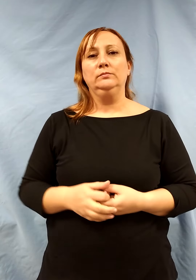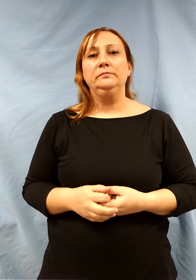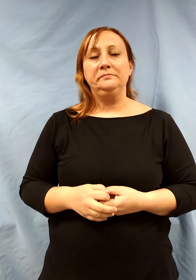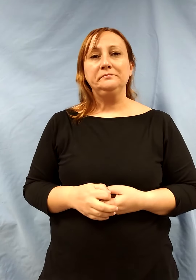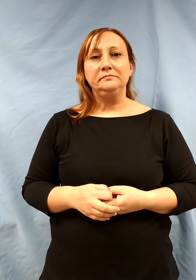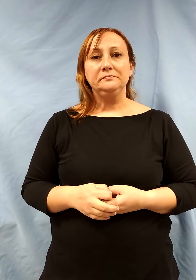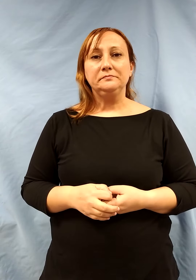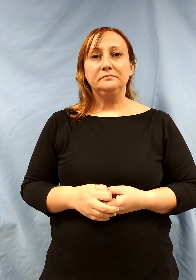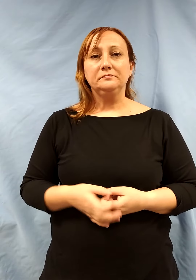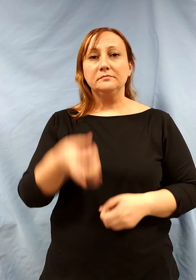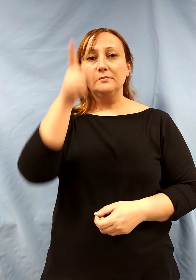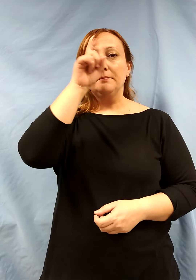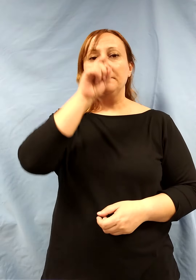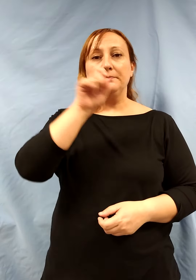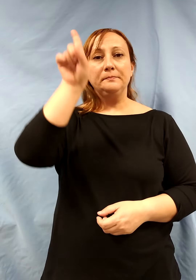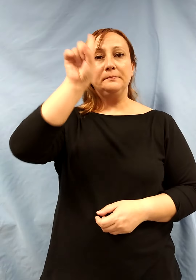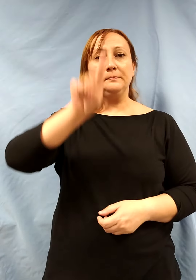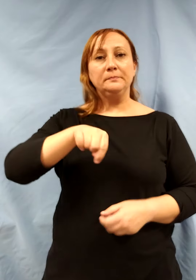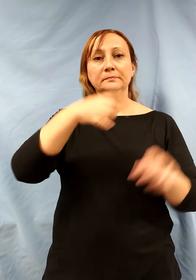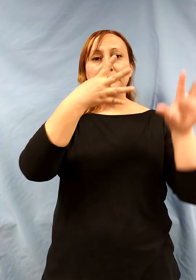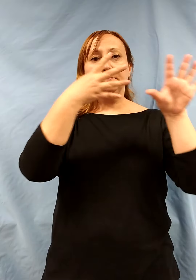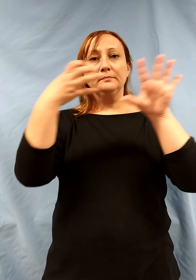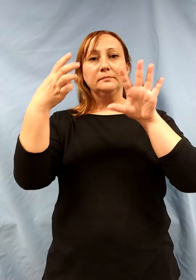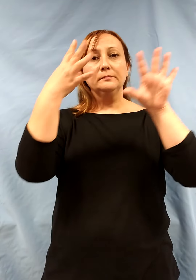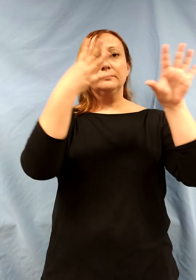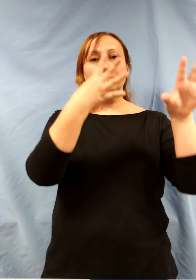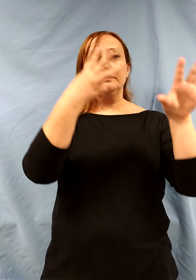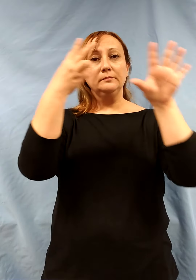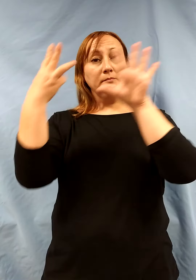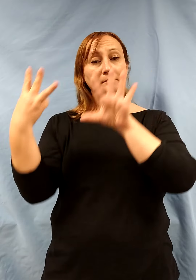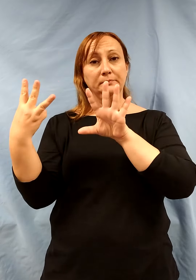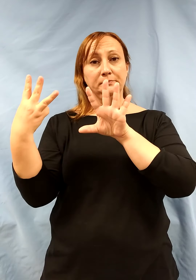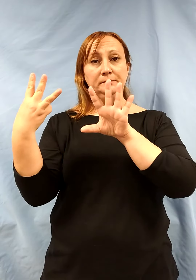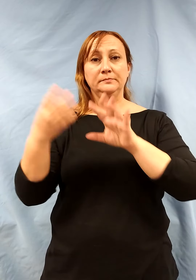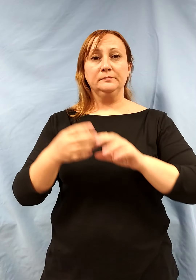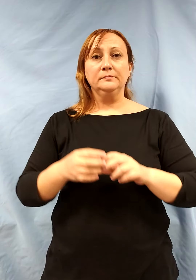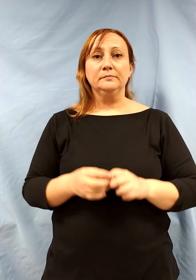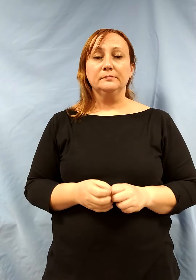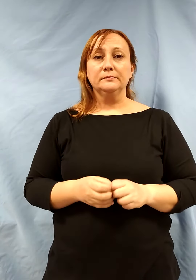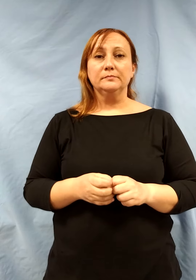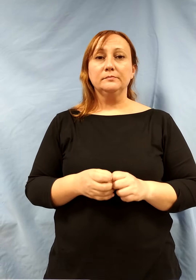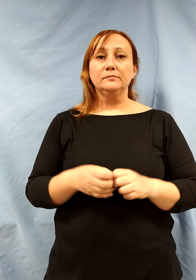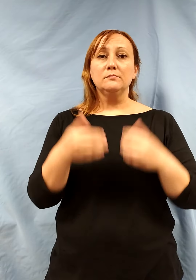En 1998 abrió San Pau